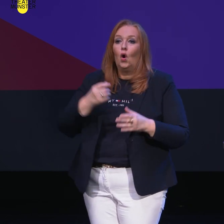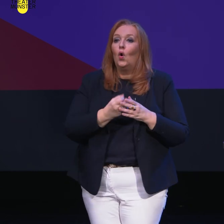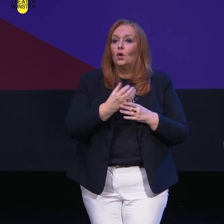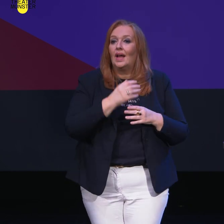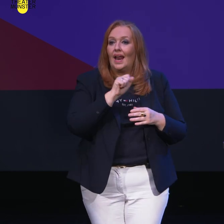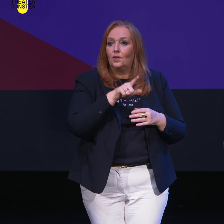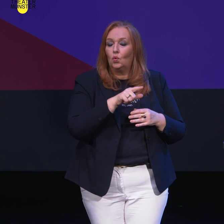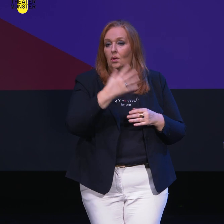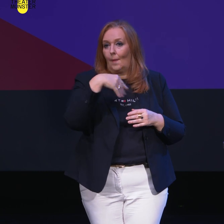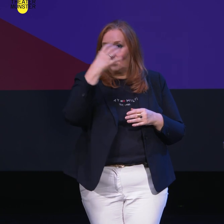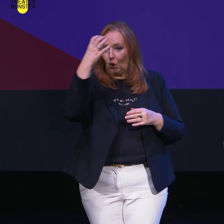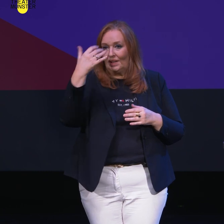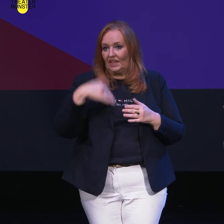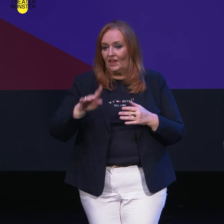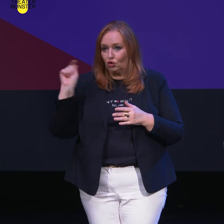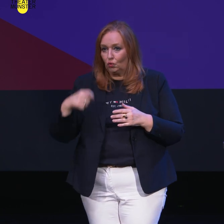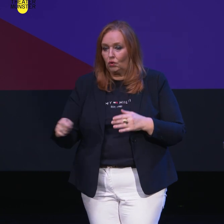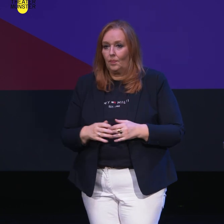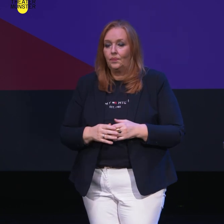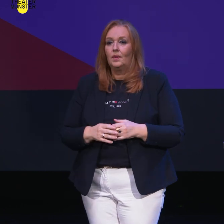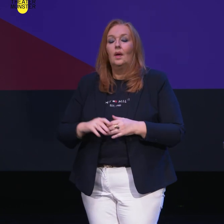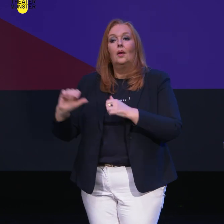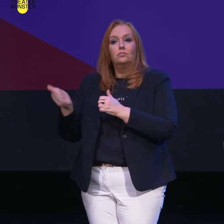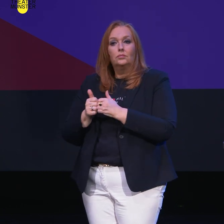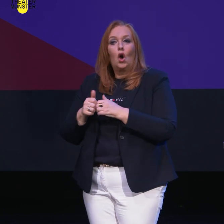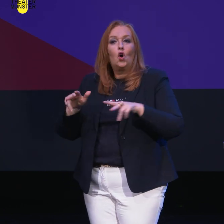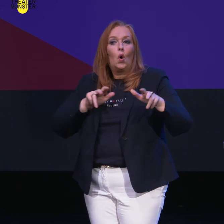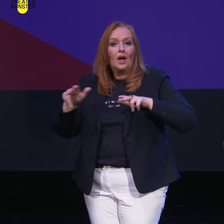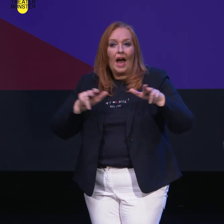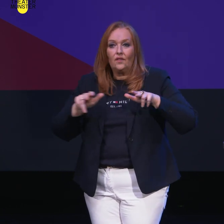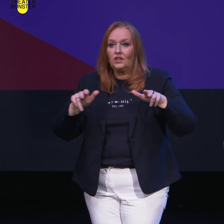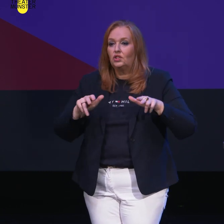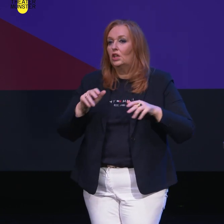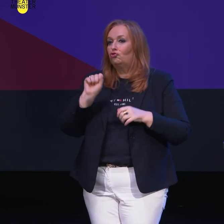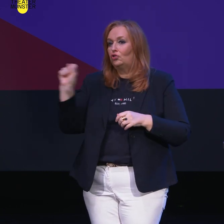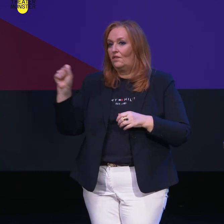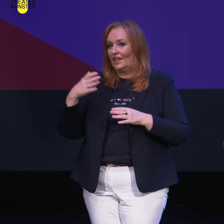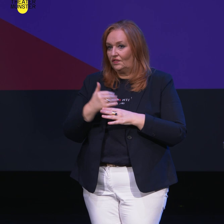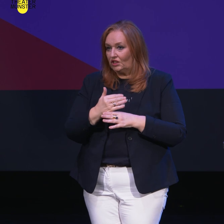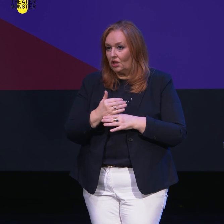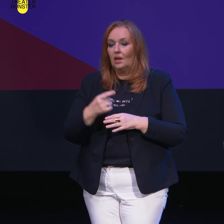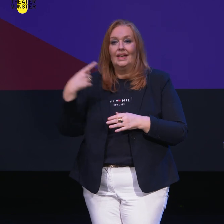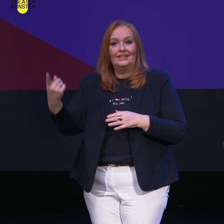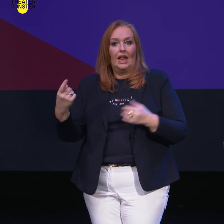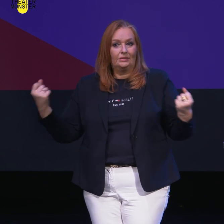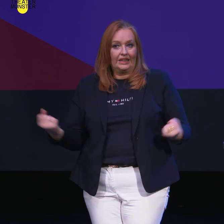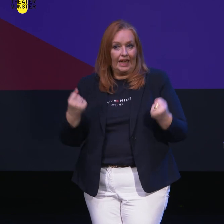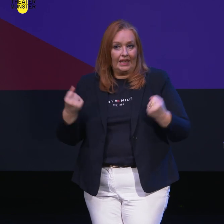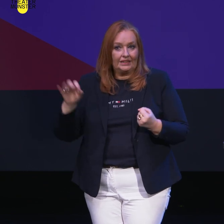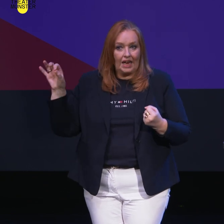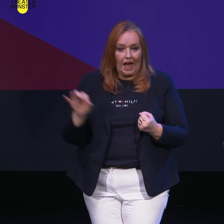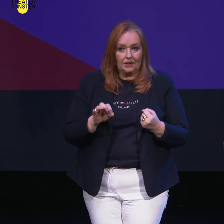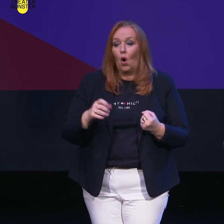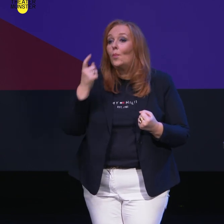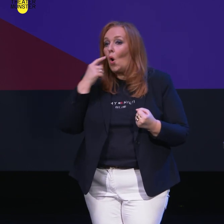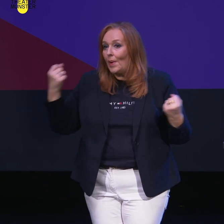LMU in München studierte. Auf meiner Seite choreografisch im Studio steht Stephanie Fischer, die als Probe und Trainingsleiterin kommt, die